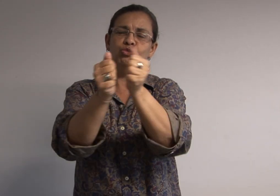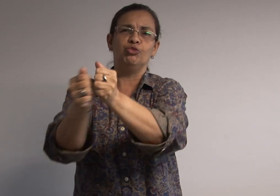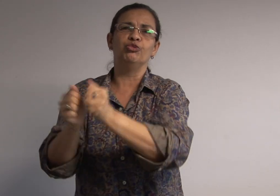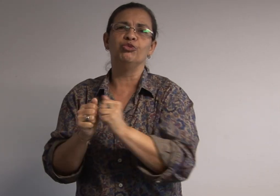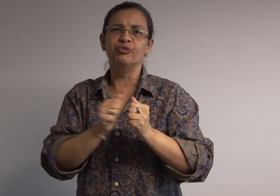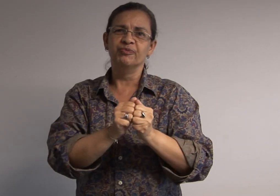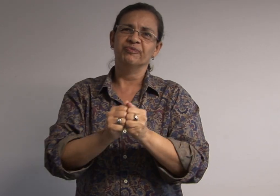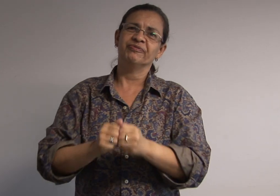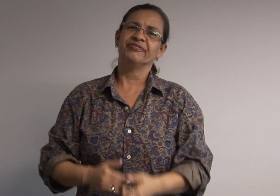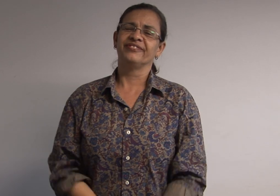e hoje, aqui na TV Brasil,